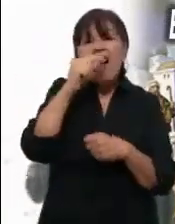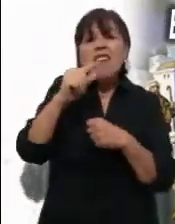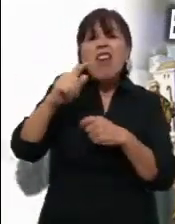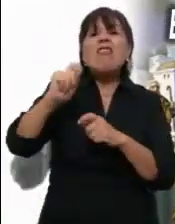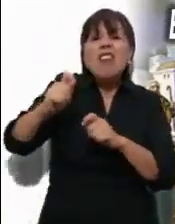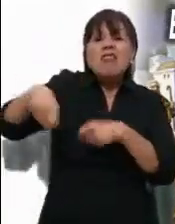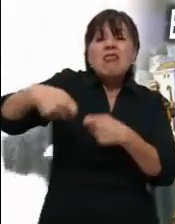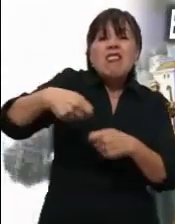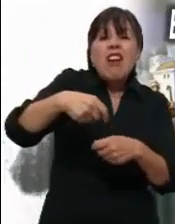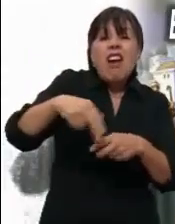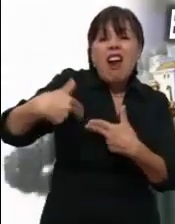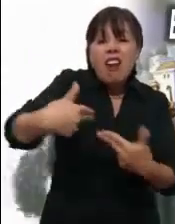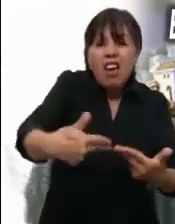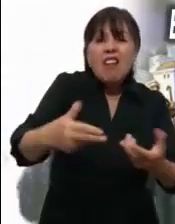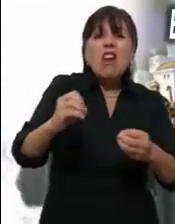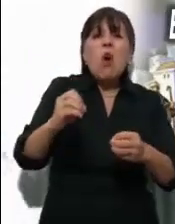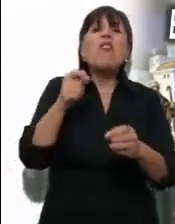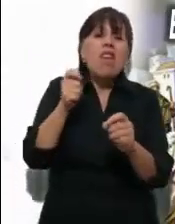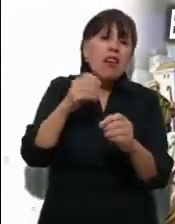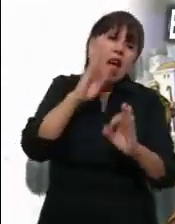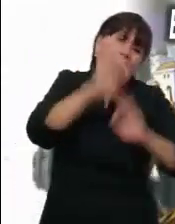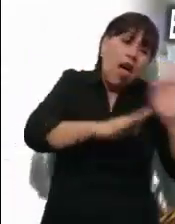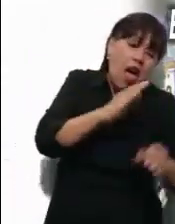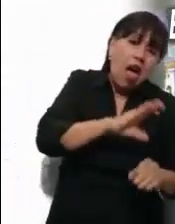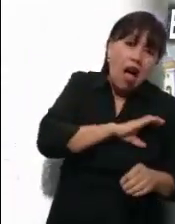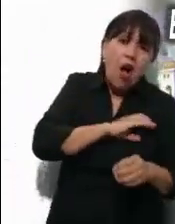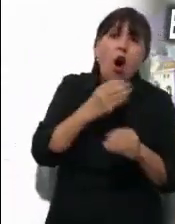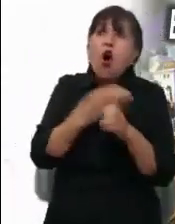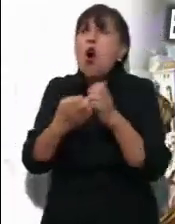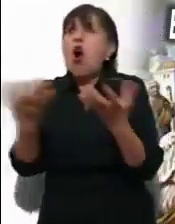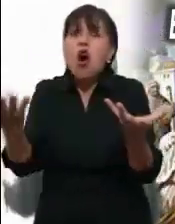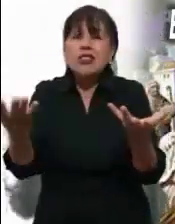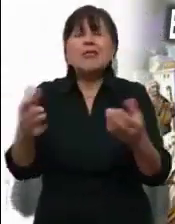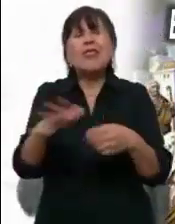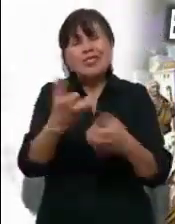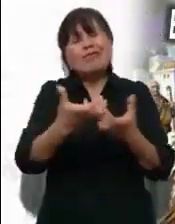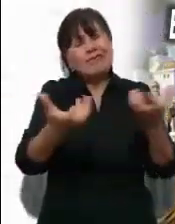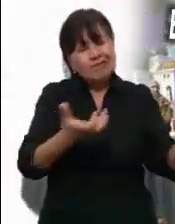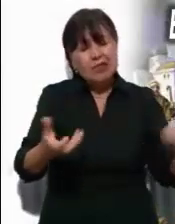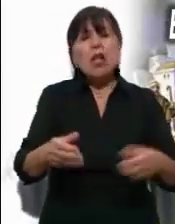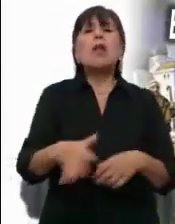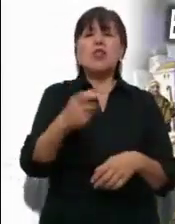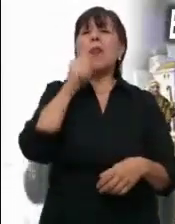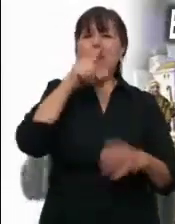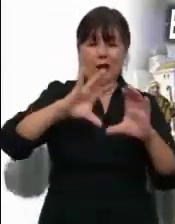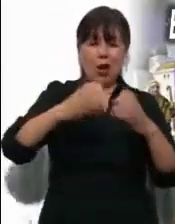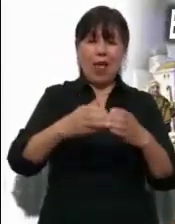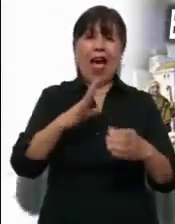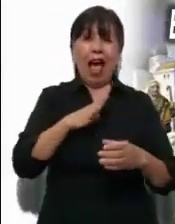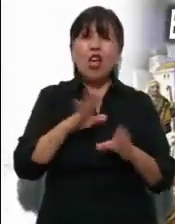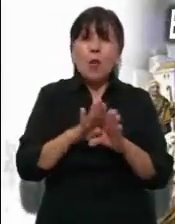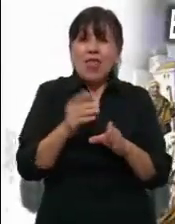preferencias o de los bienes. También, en nuestras comunidades, el dinero y el deseo de autoridad